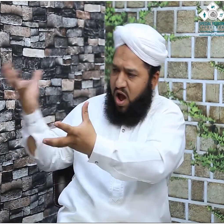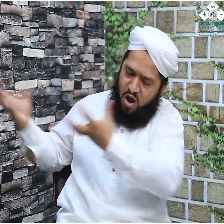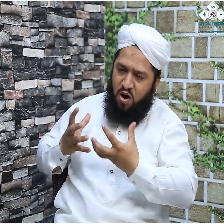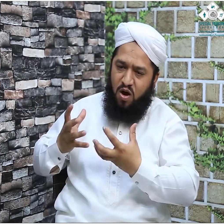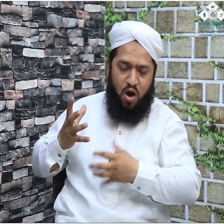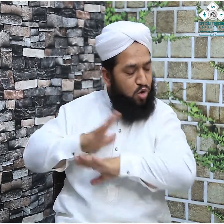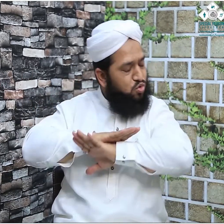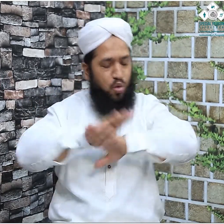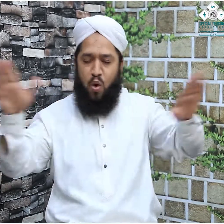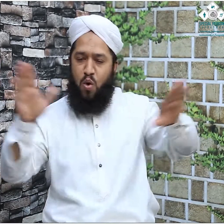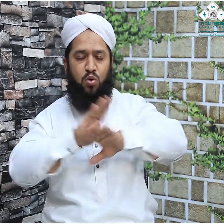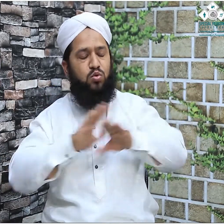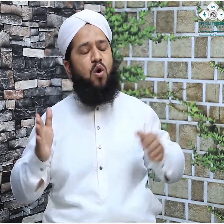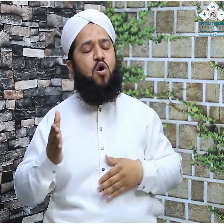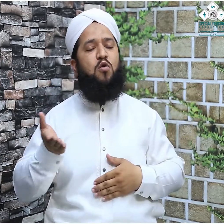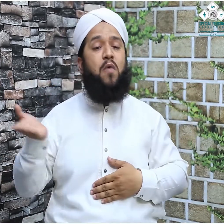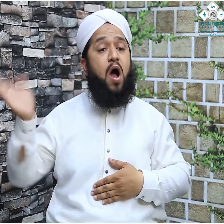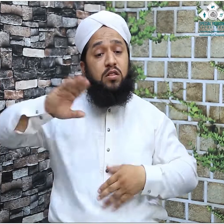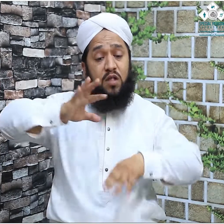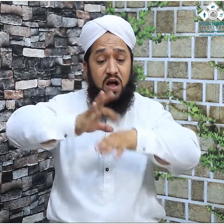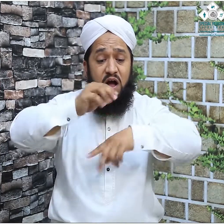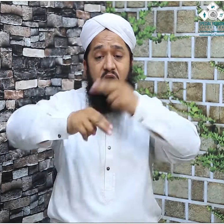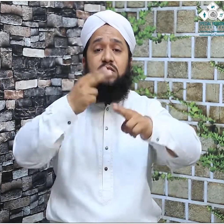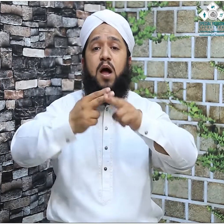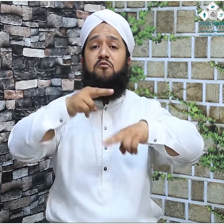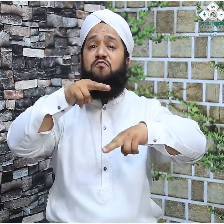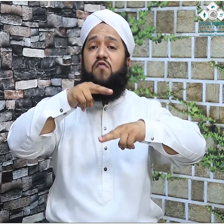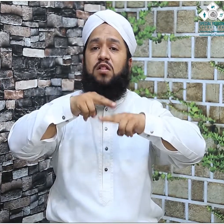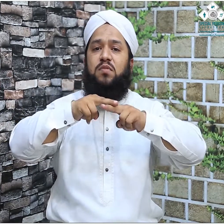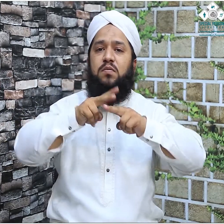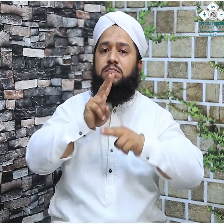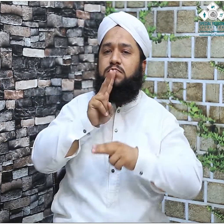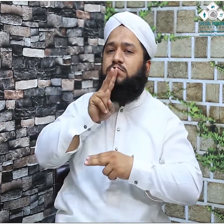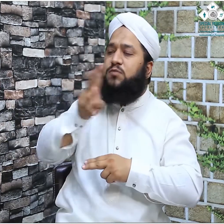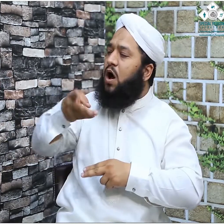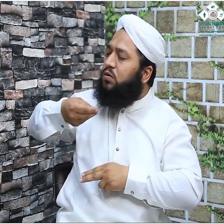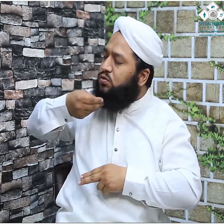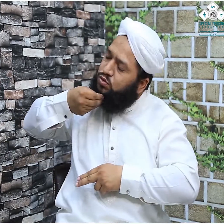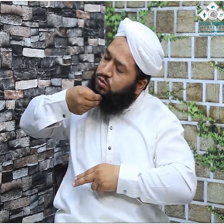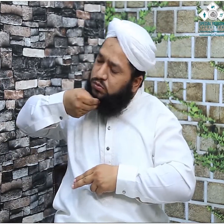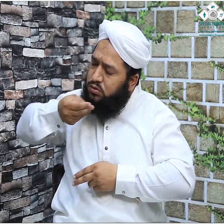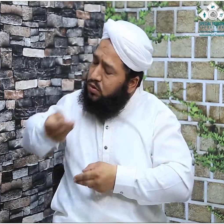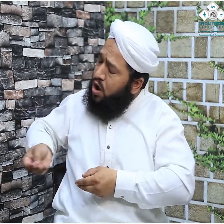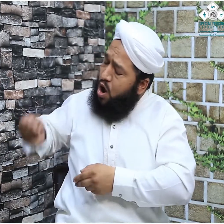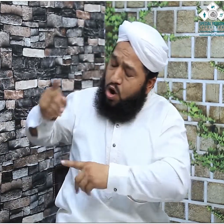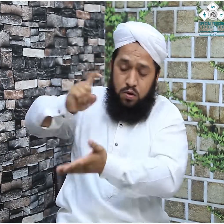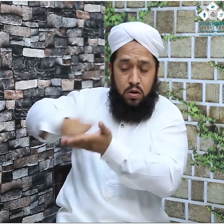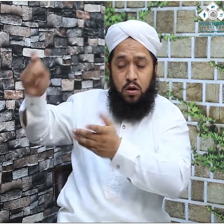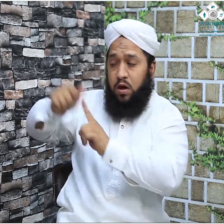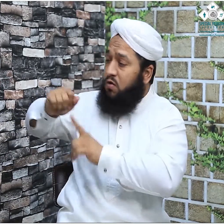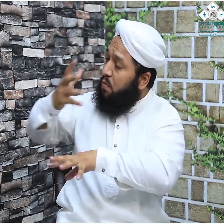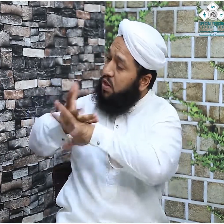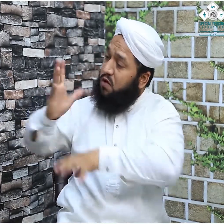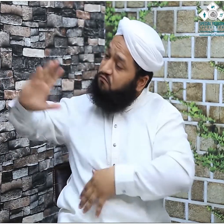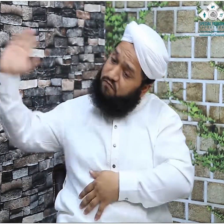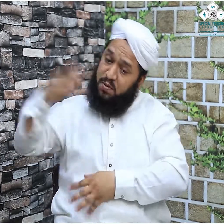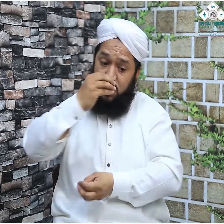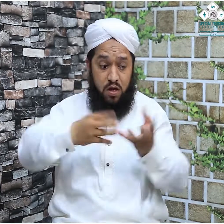پیغام بھیجا کہ اگر حجر اسوت واپس نہ کرو گے تو پھر جنگ کے لیے تیار ہو جاؤ تو کرامتیوں نے یہ عذر پیش کیا کہ وہ